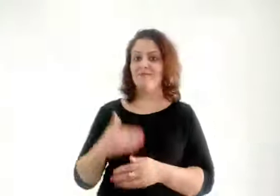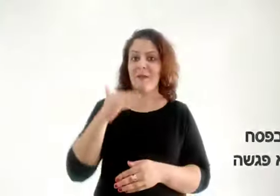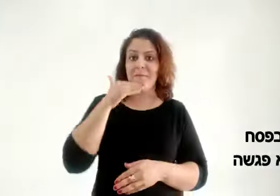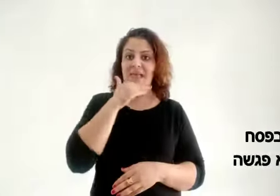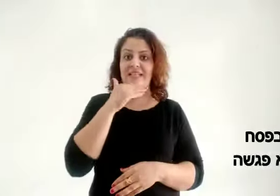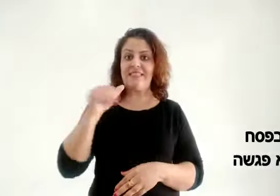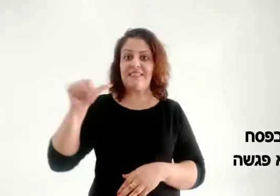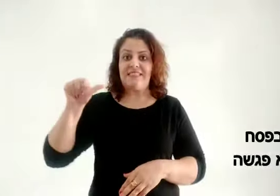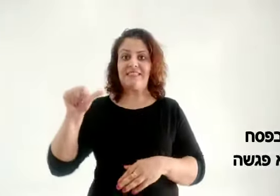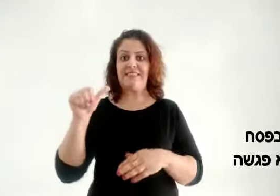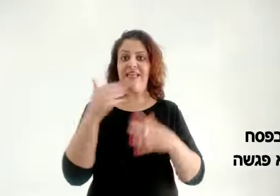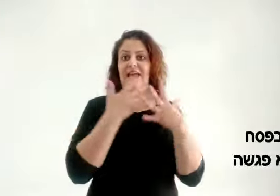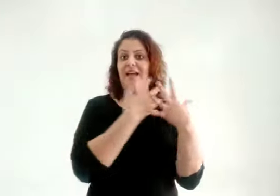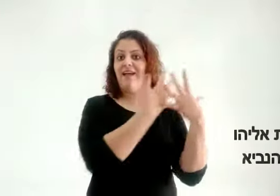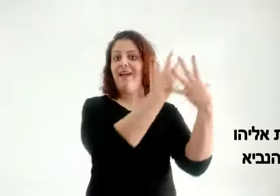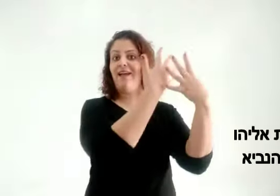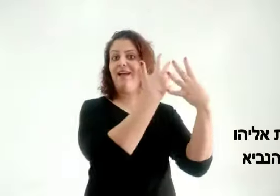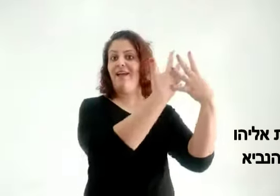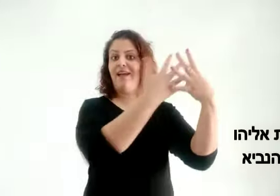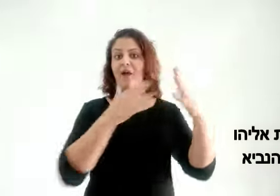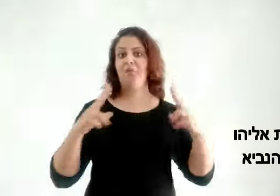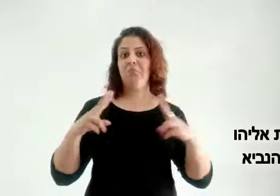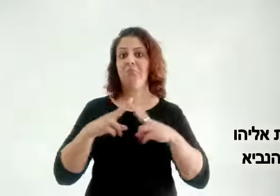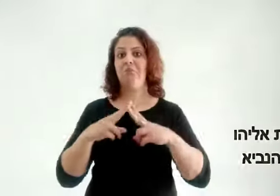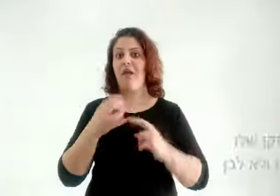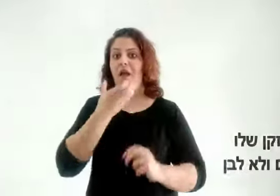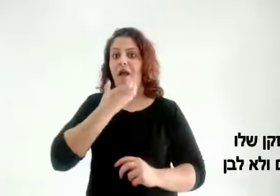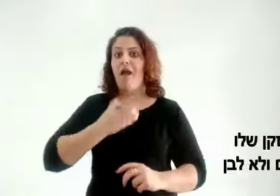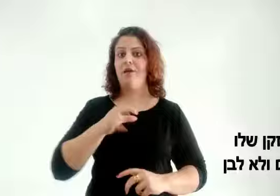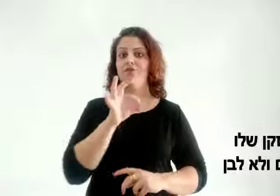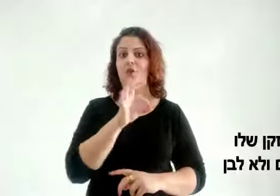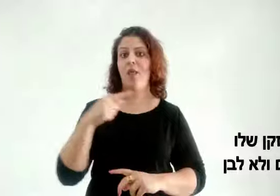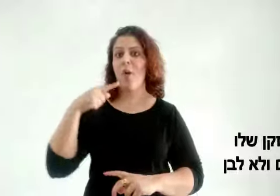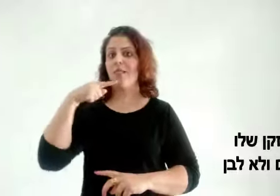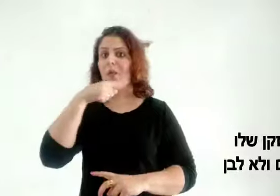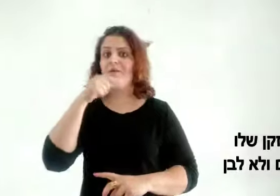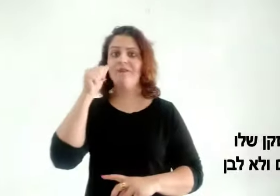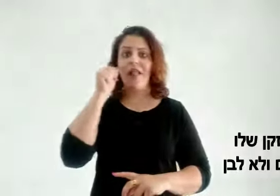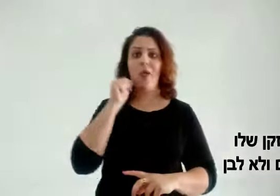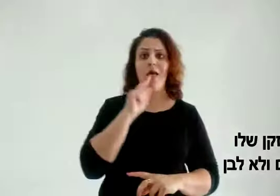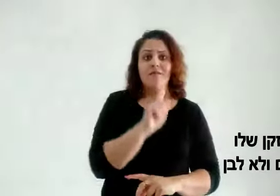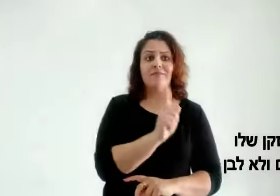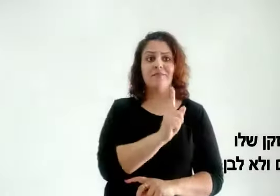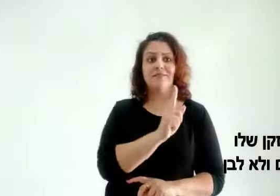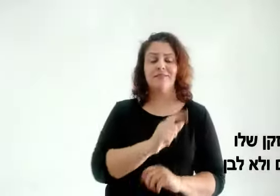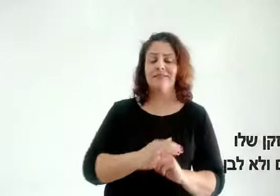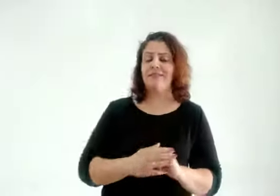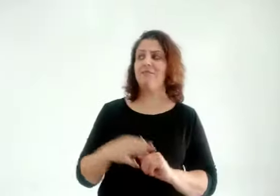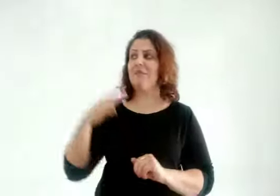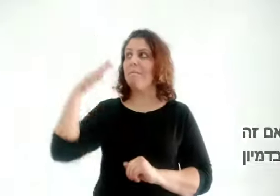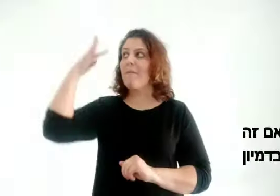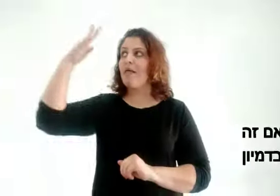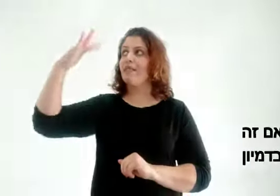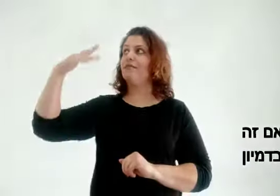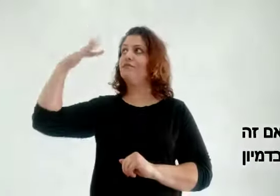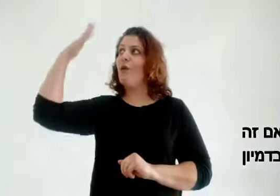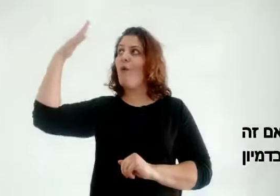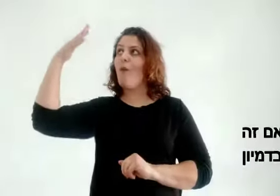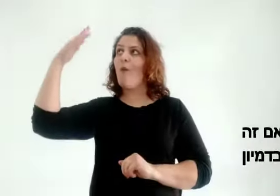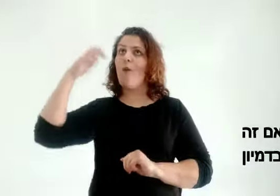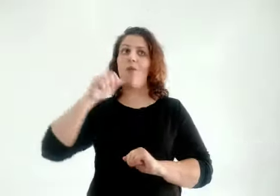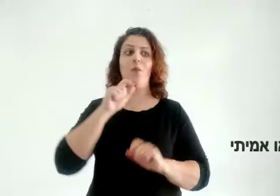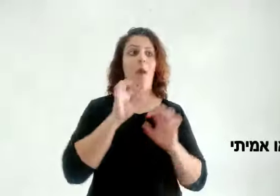לביתן ובבשך היא פגשה את אליהו הנביא והזקן שלו אדום ולא לבן אם זה